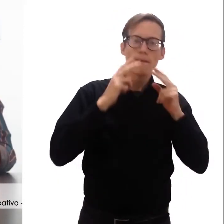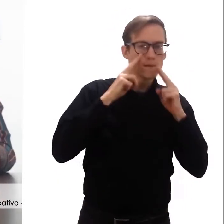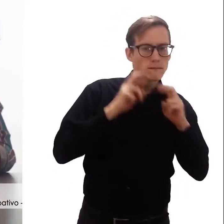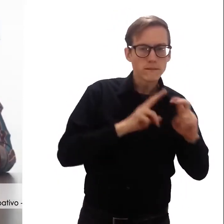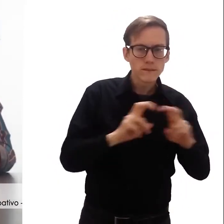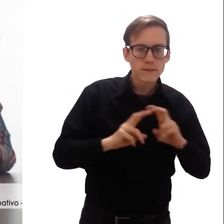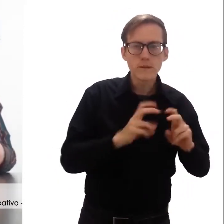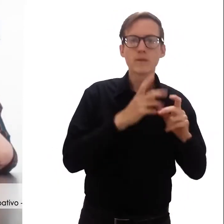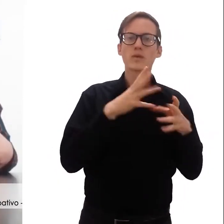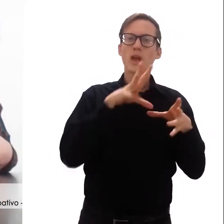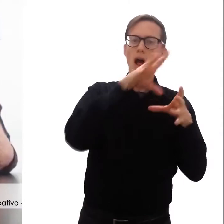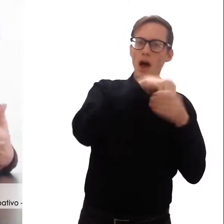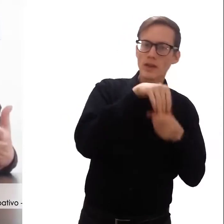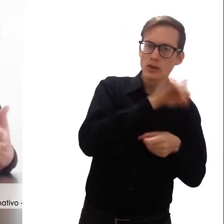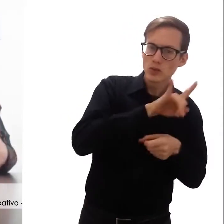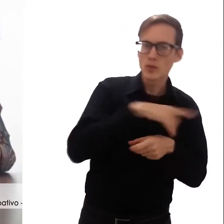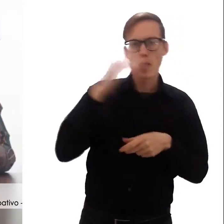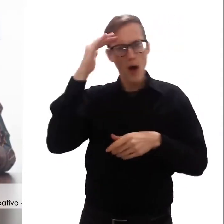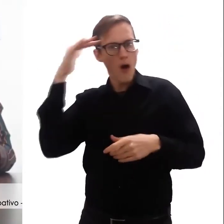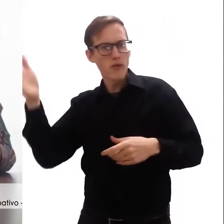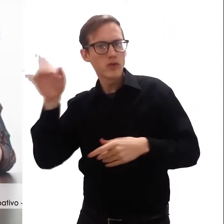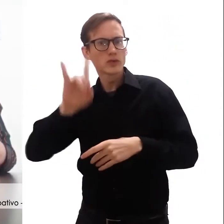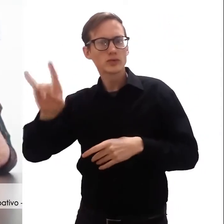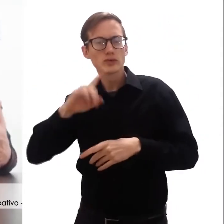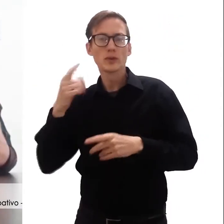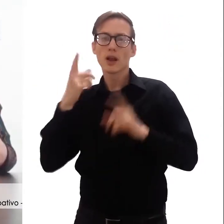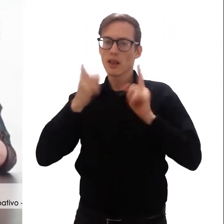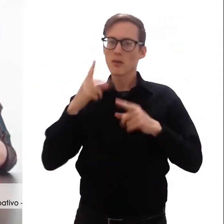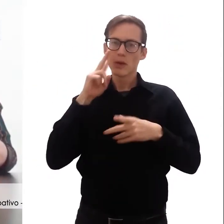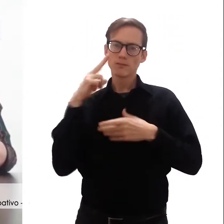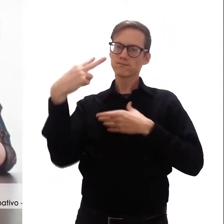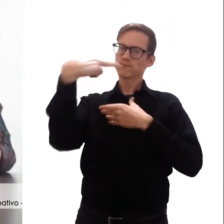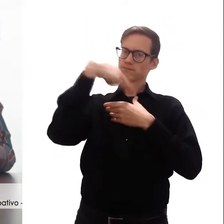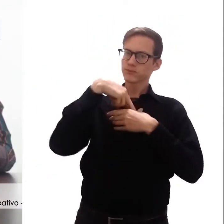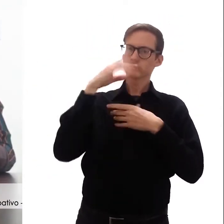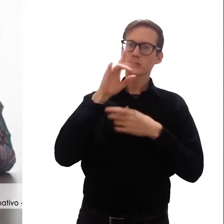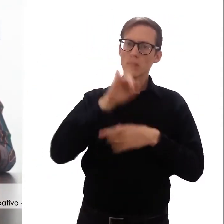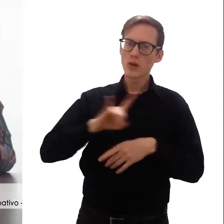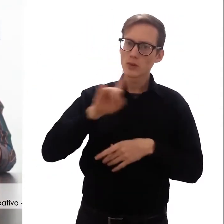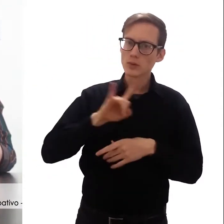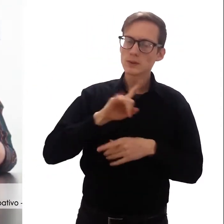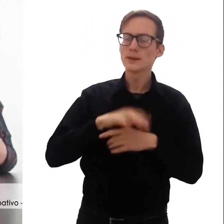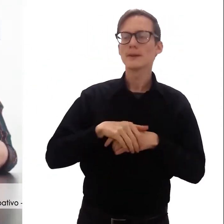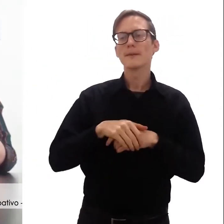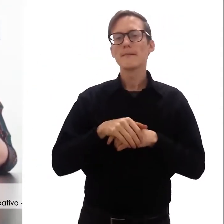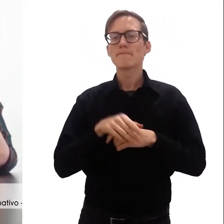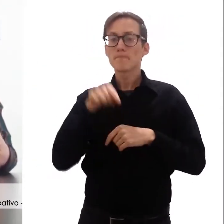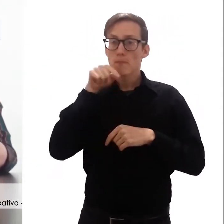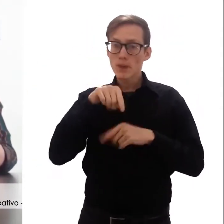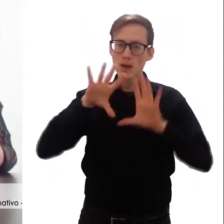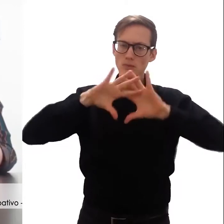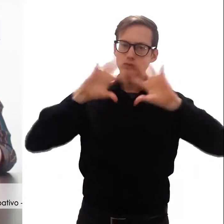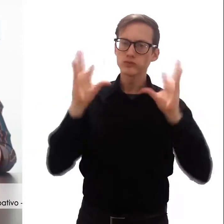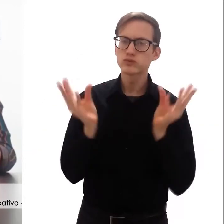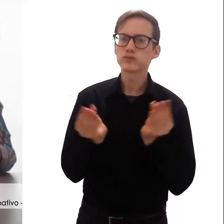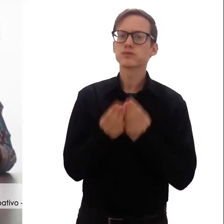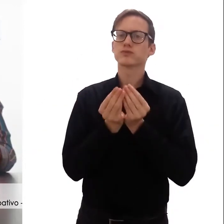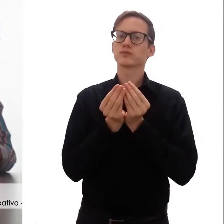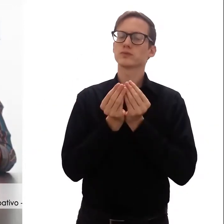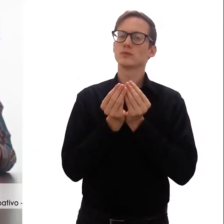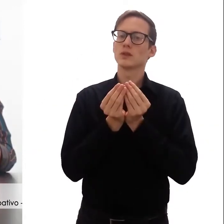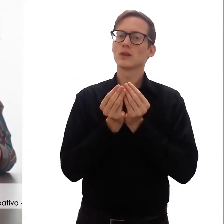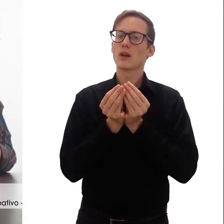externas, internas y autoavaluaciones de la universidad. Entonces, de ahí se extrajeron esos